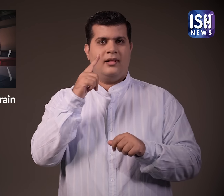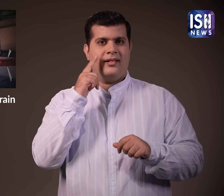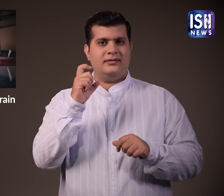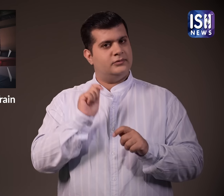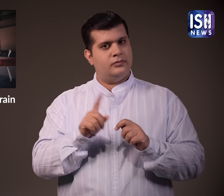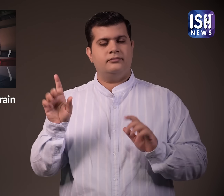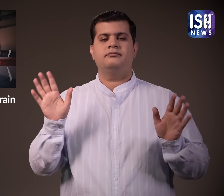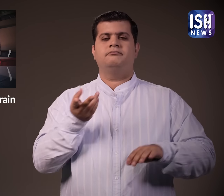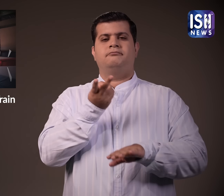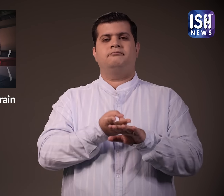से लेट कर जा रहे थे